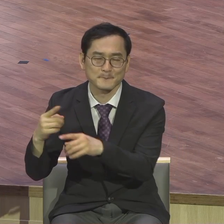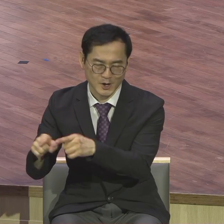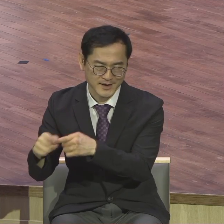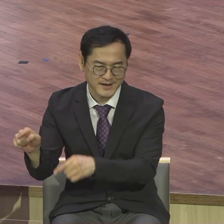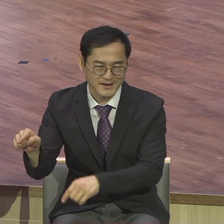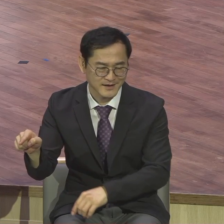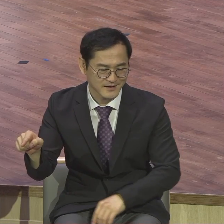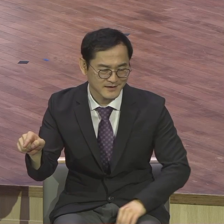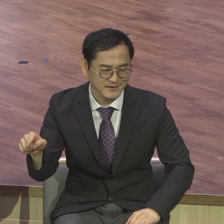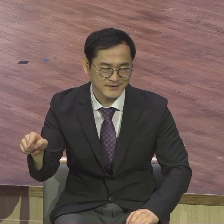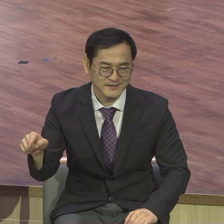평가하시는 것이